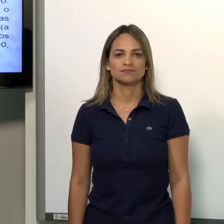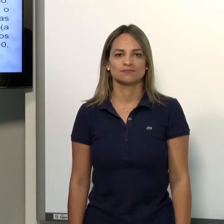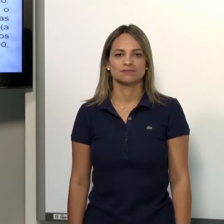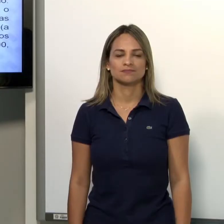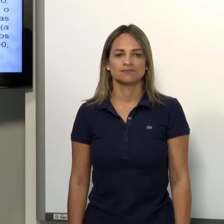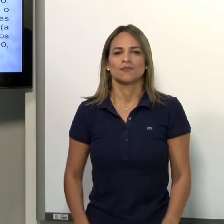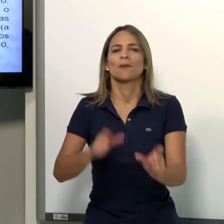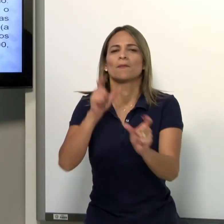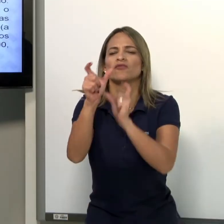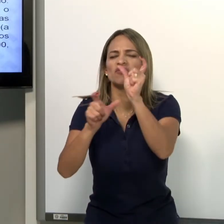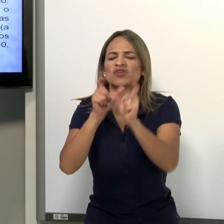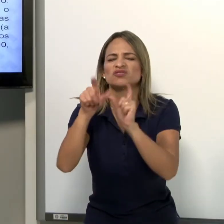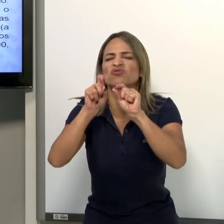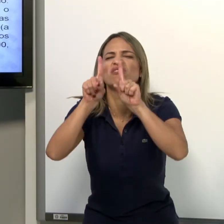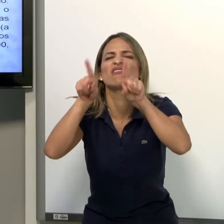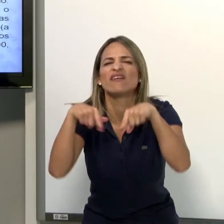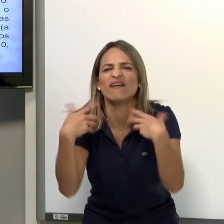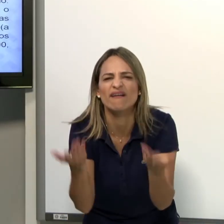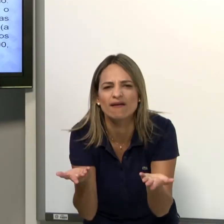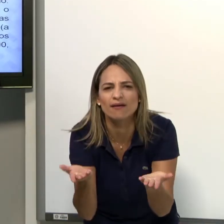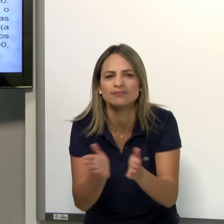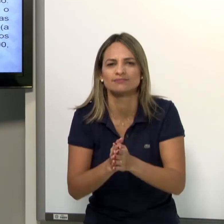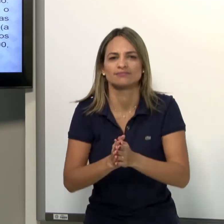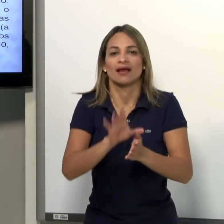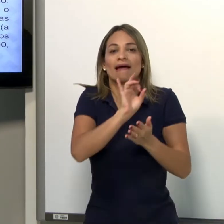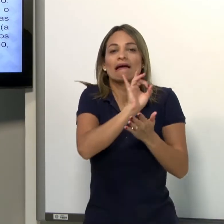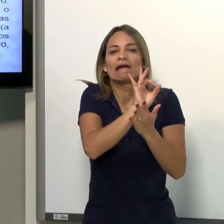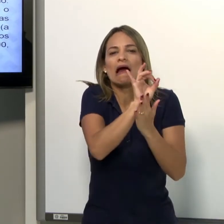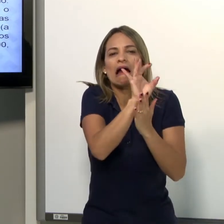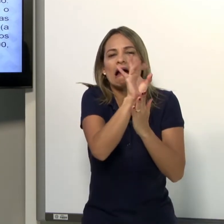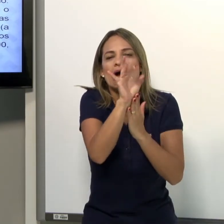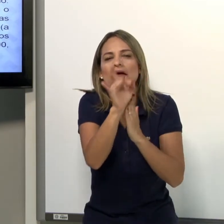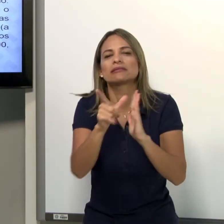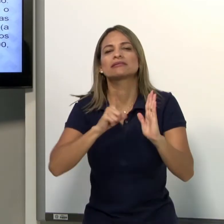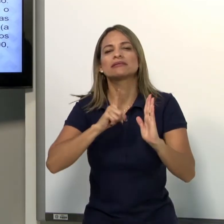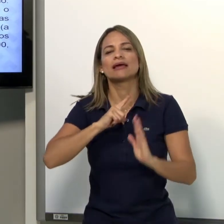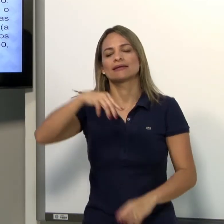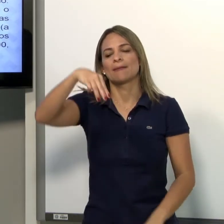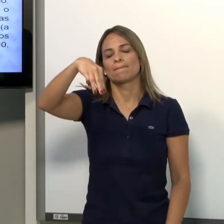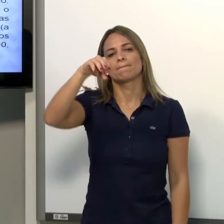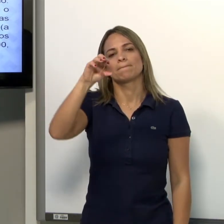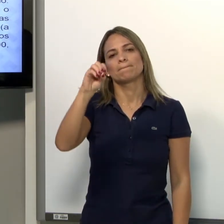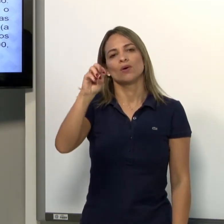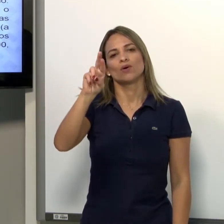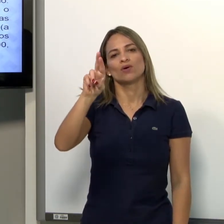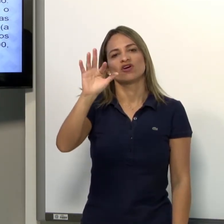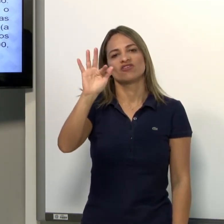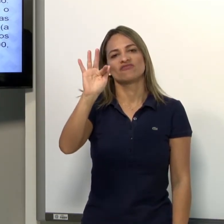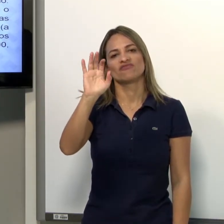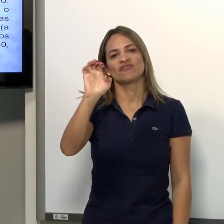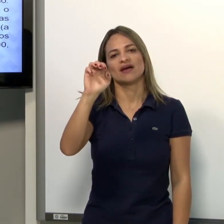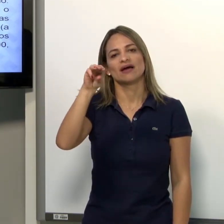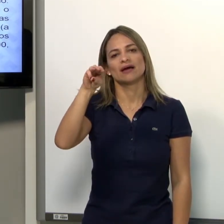Mas, que é é morfologia? Então, cada morfema